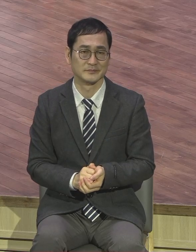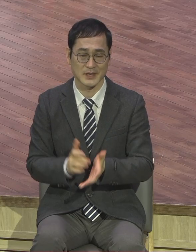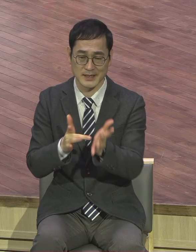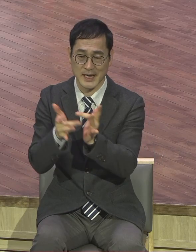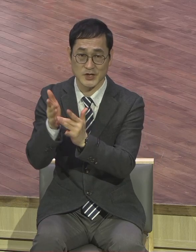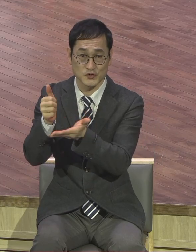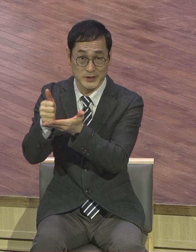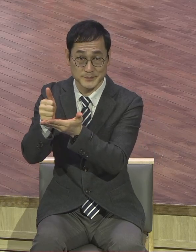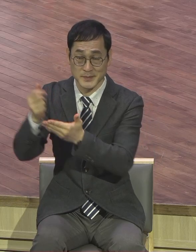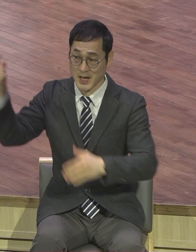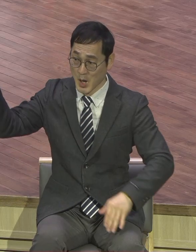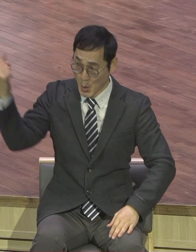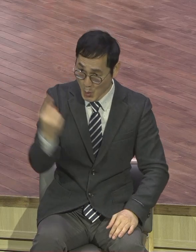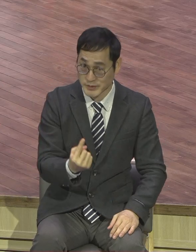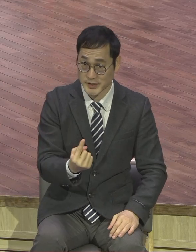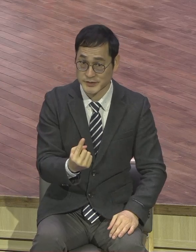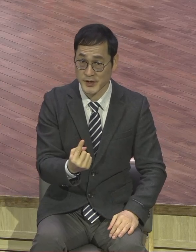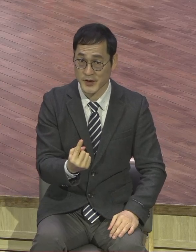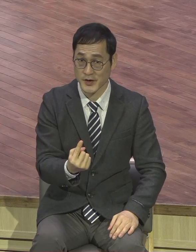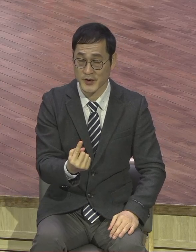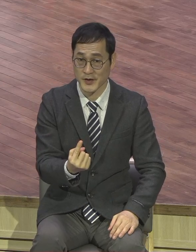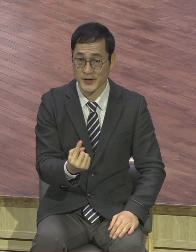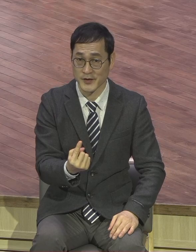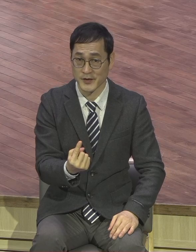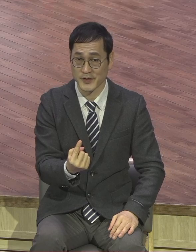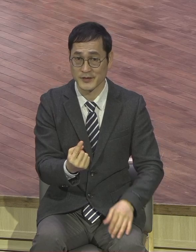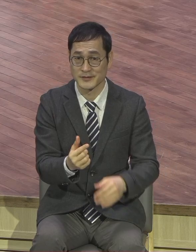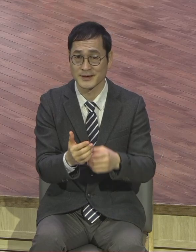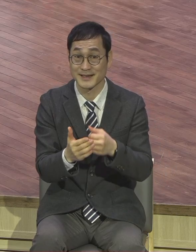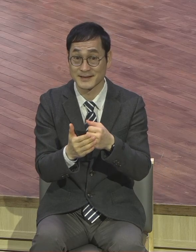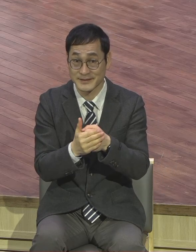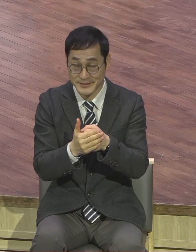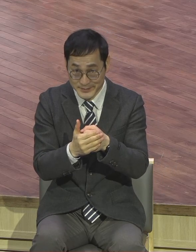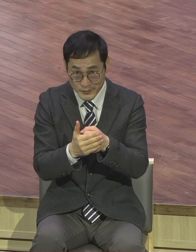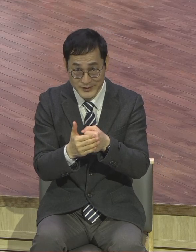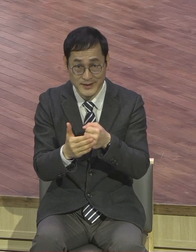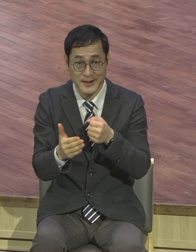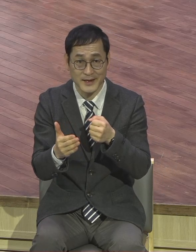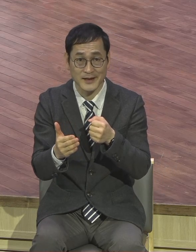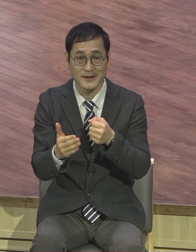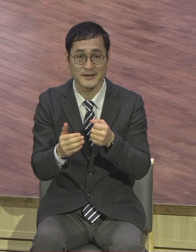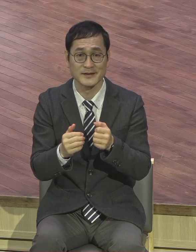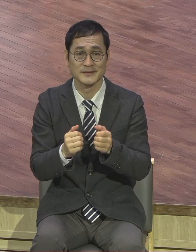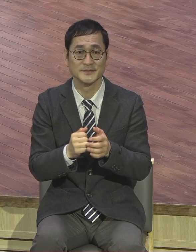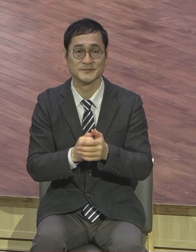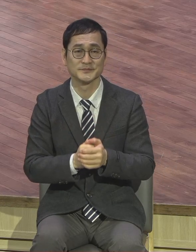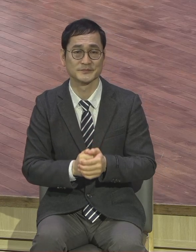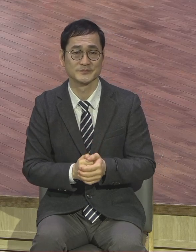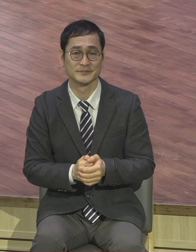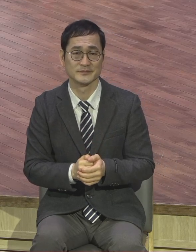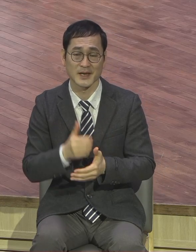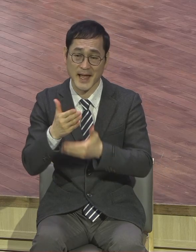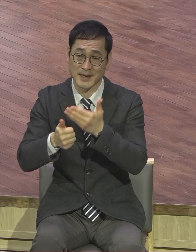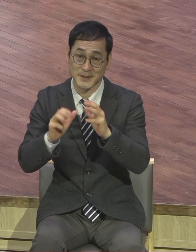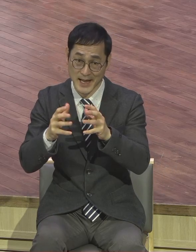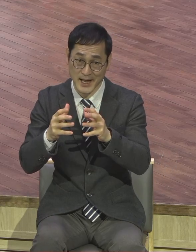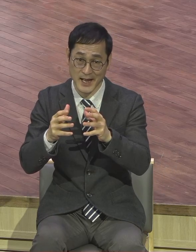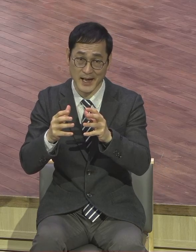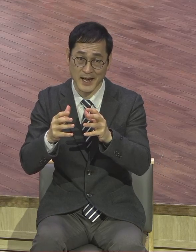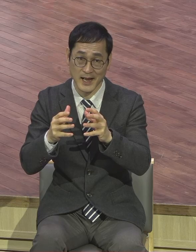땅에 옷을 입고 오셨기 때문에 예수 그리스도가 오셨기 때문에 하나님 나라가 가까이 온다.